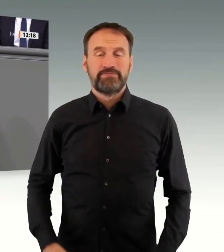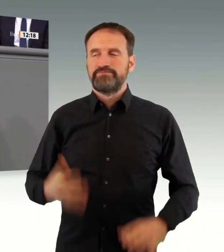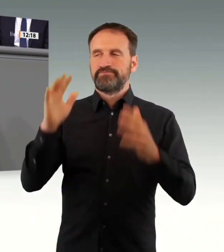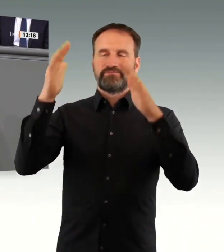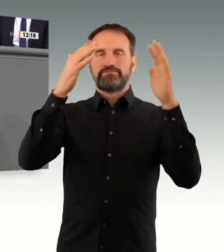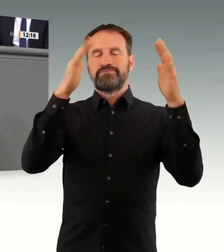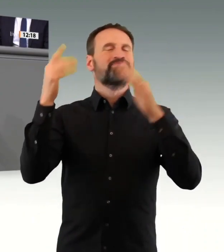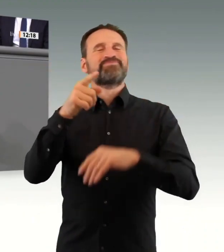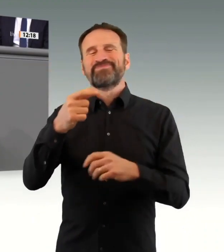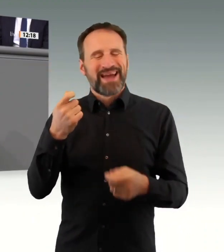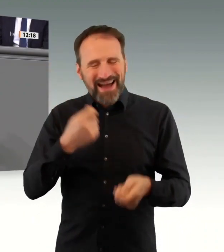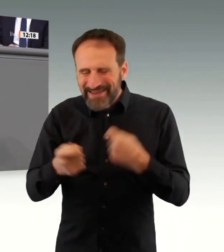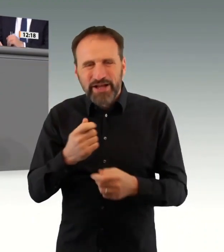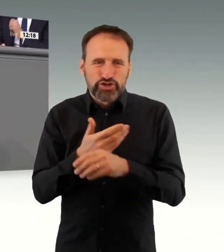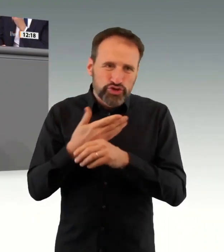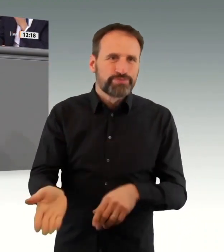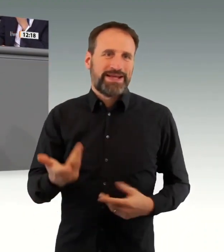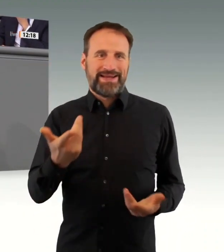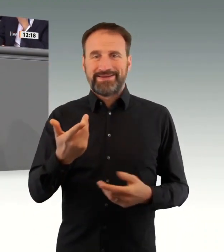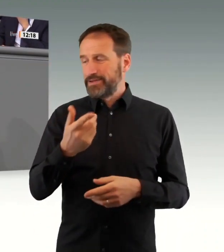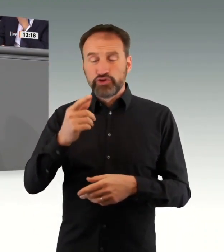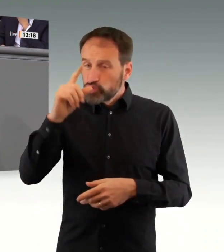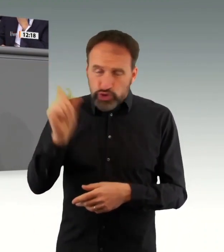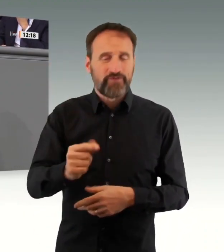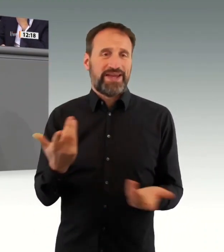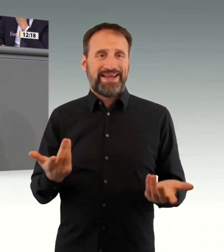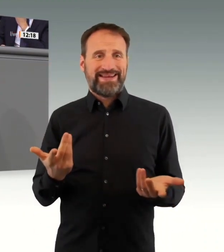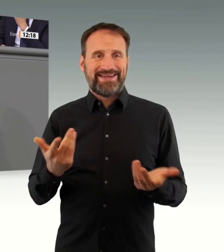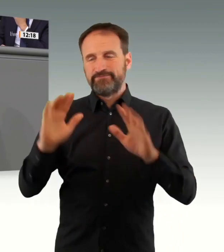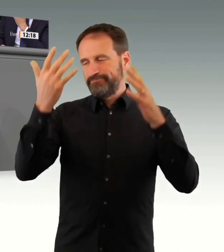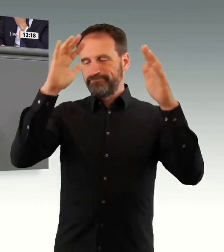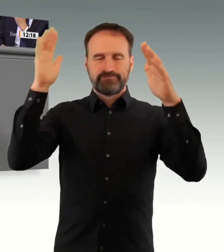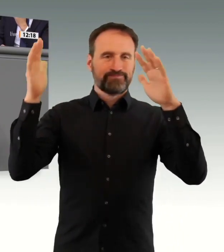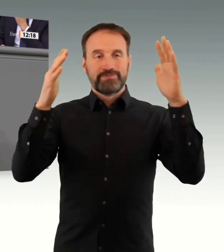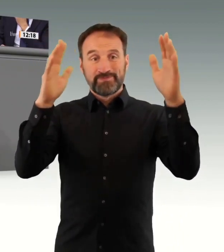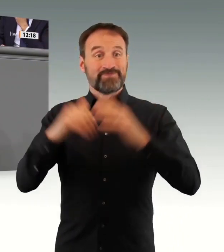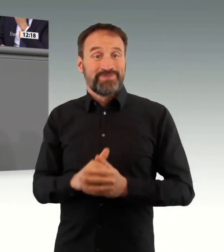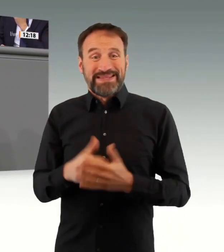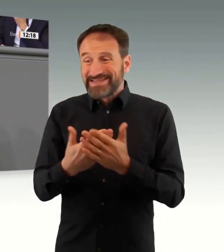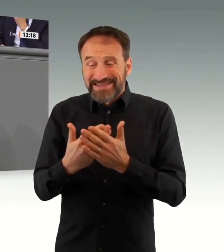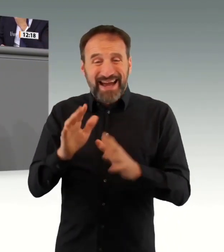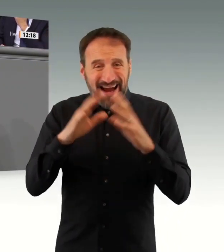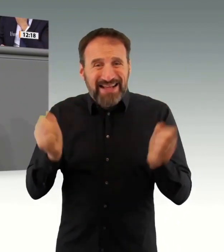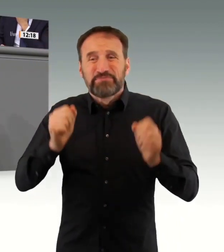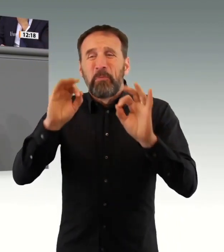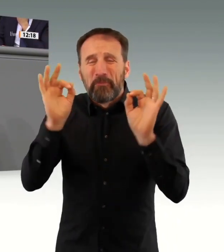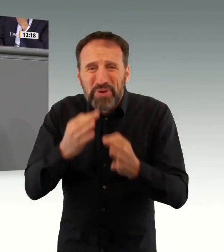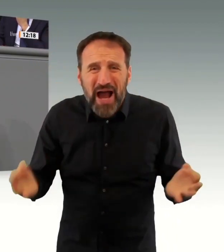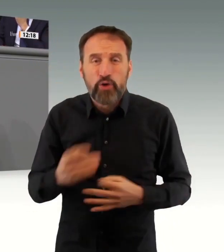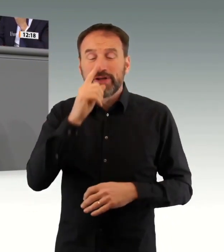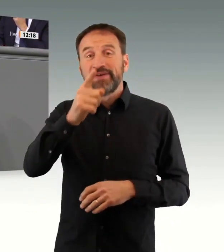Tragweite. Denn die Lage auf den Intensivstationen, die Frau Kollegin Tippmann hat ja darauf hingewiesen. Sie ist zu Recht dramatisch.